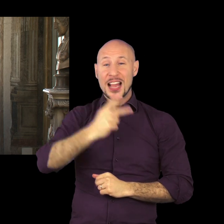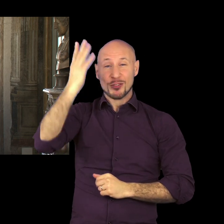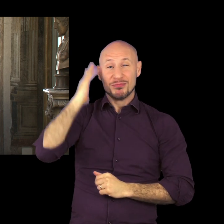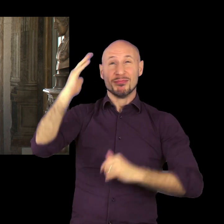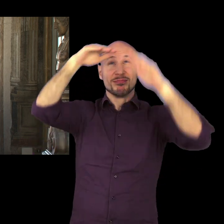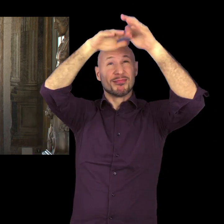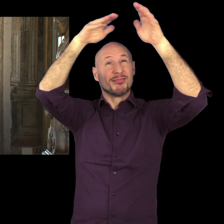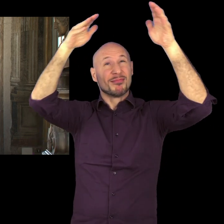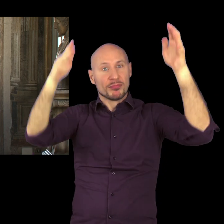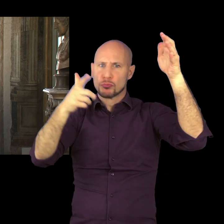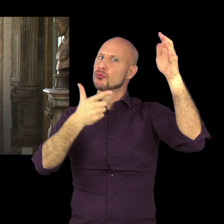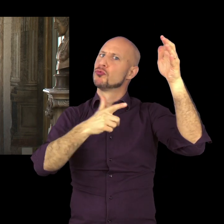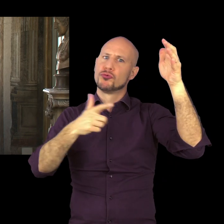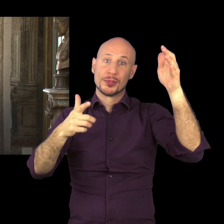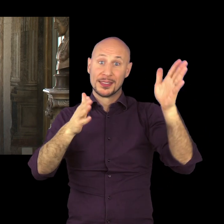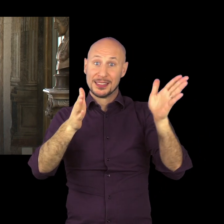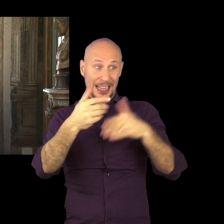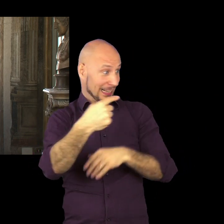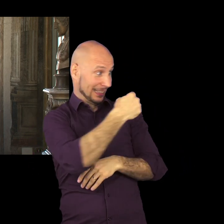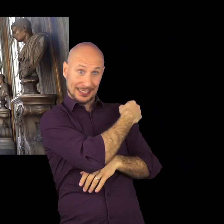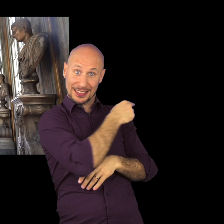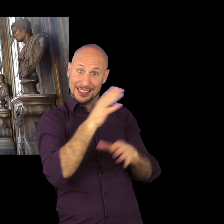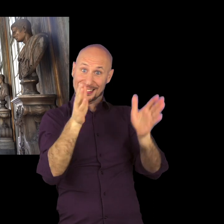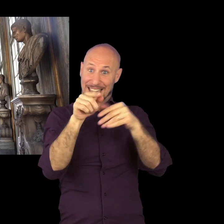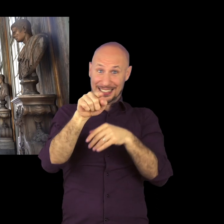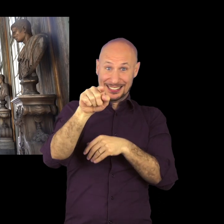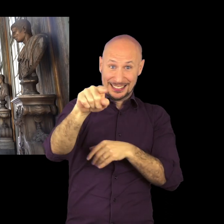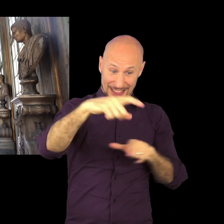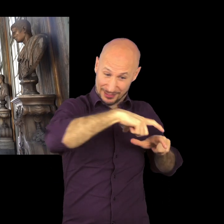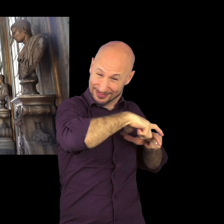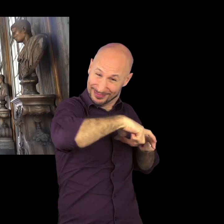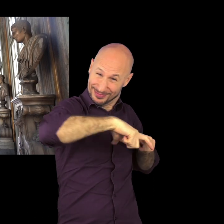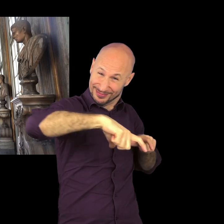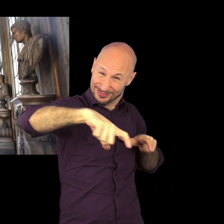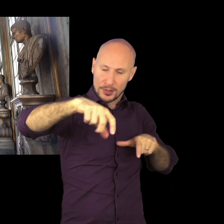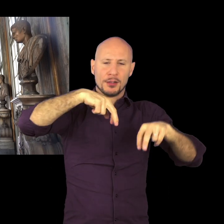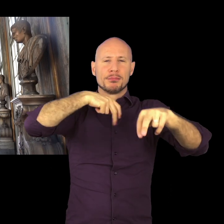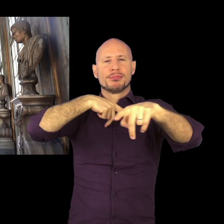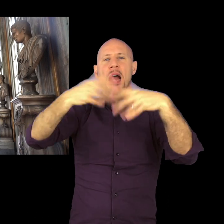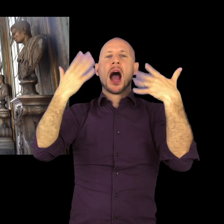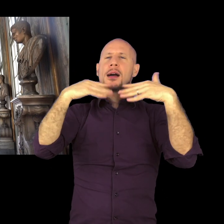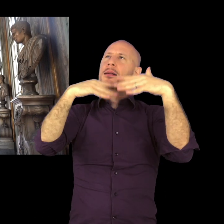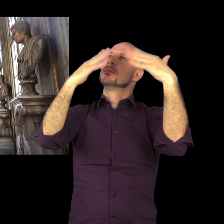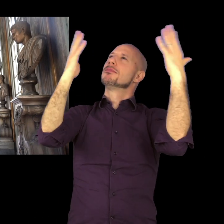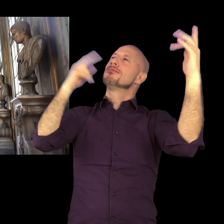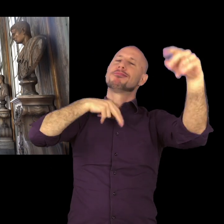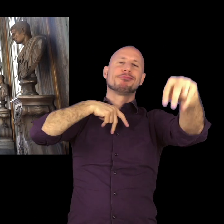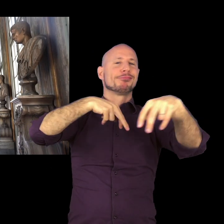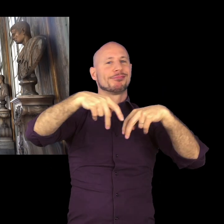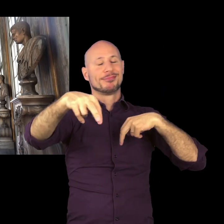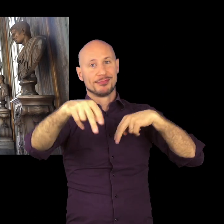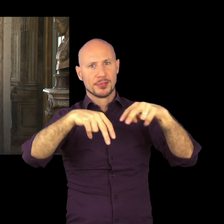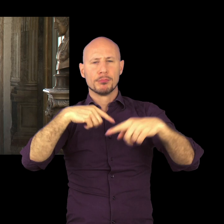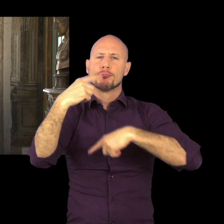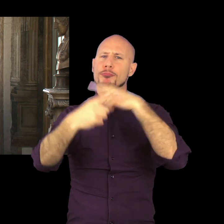una grande scommessa fatta da Francesco Maria Balbi, quindi dal nostro committente, su un giovane ed esordiente artista come Valerio